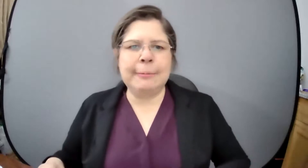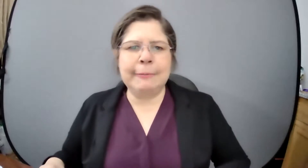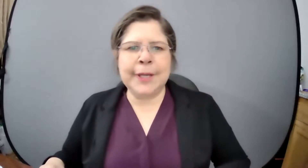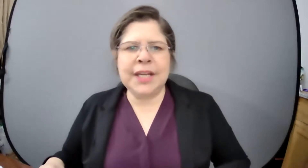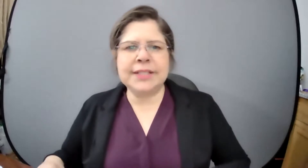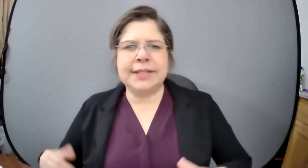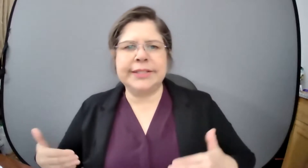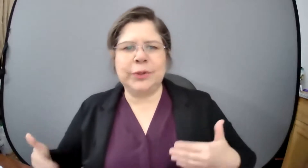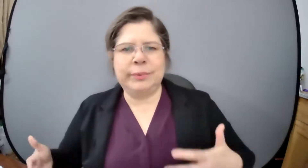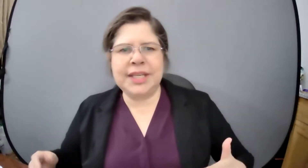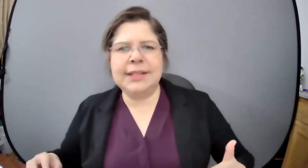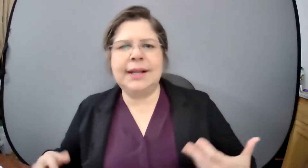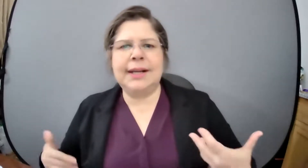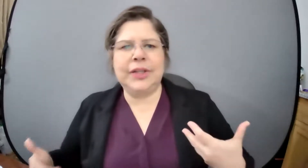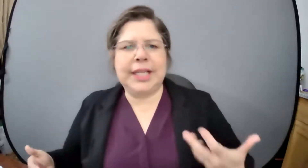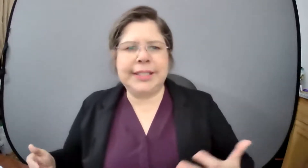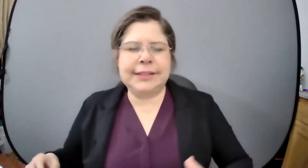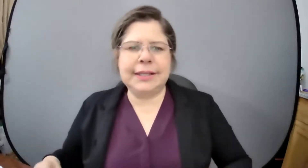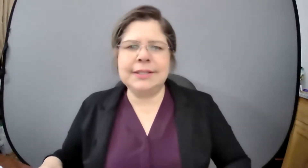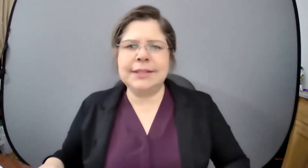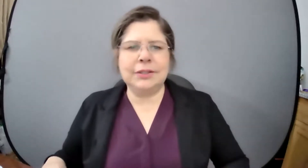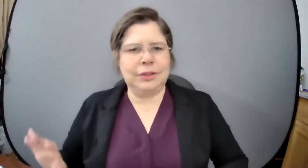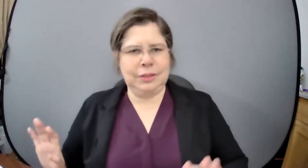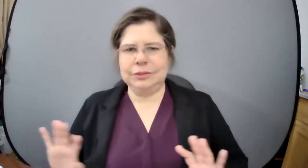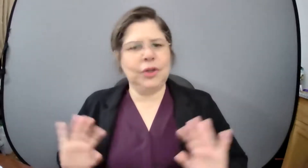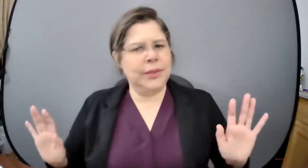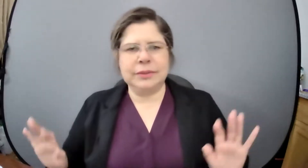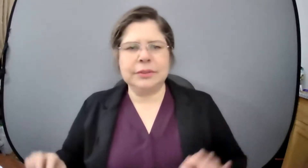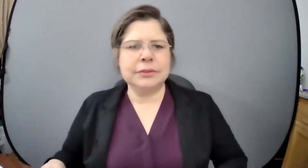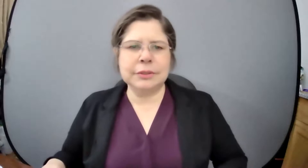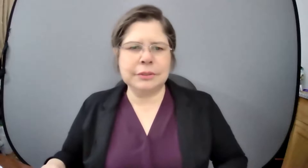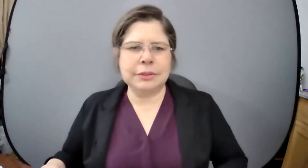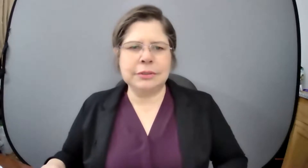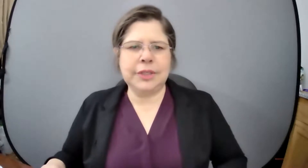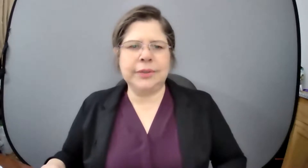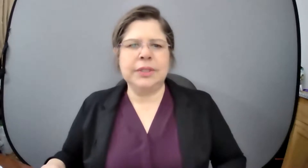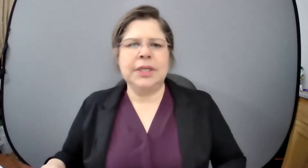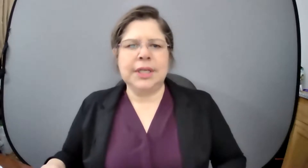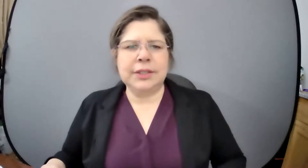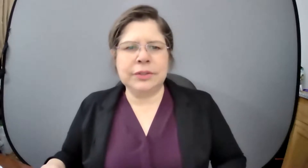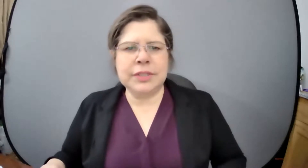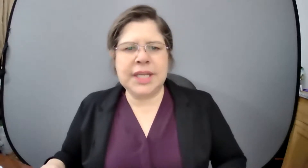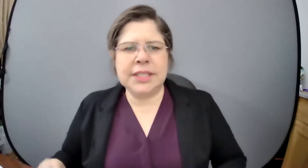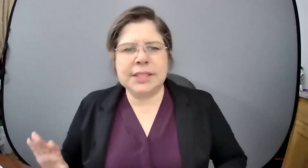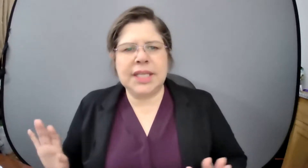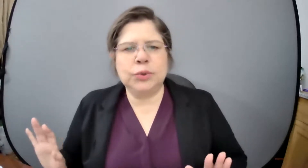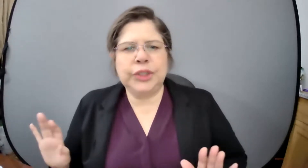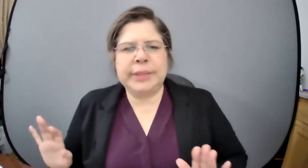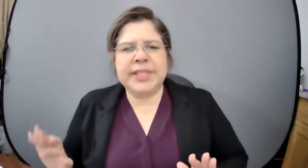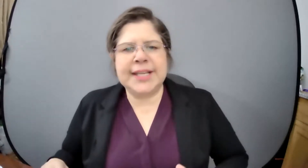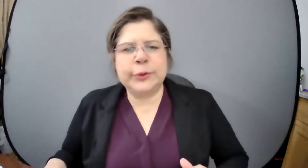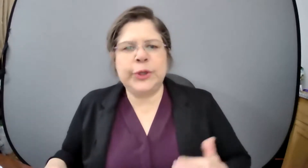entonces se ponen a beber se les olvida lo de la distancia no no quiero no no no quiero entonces